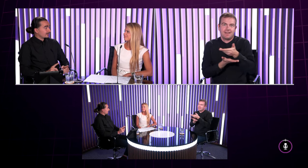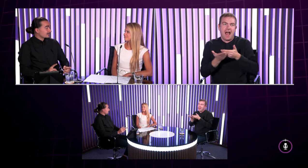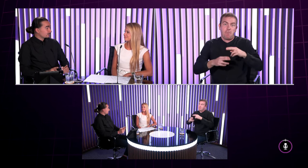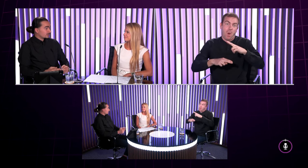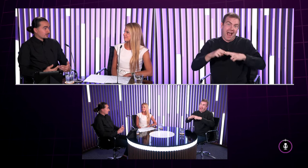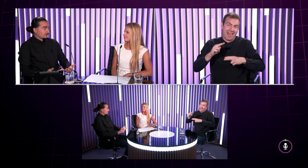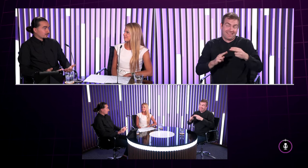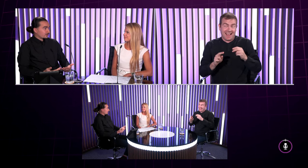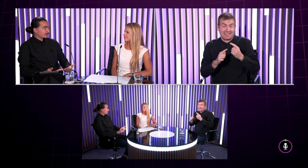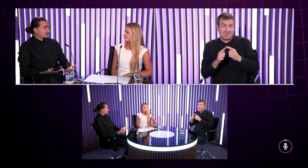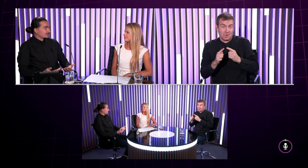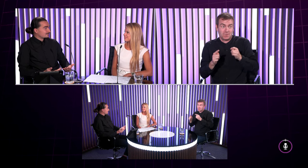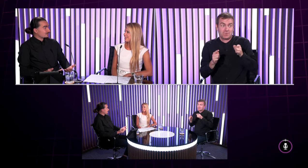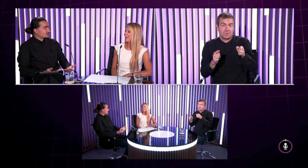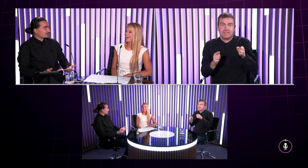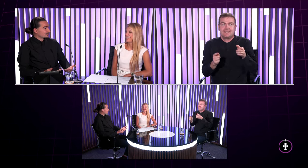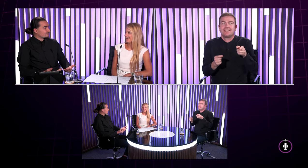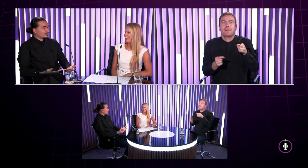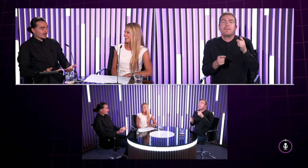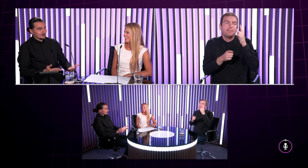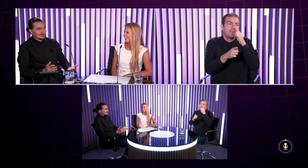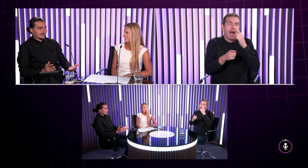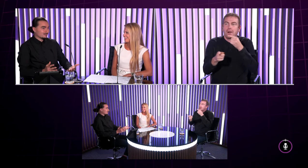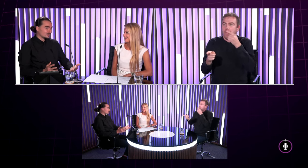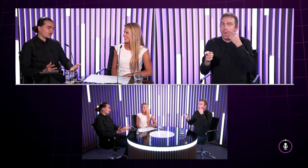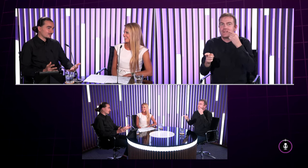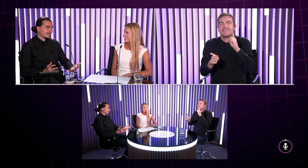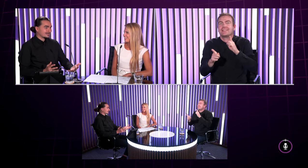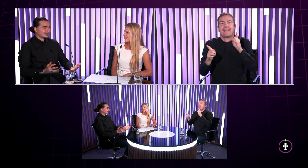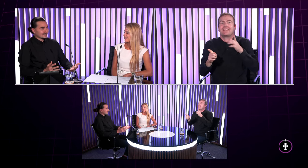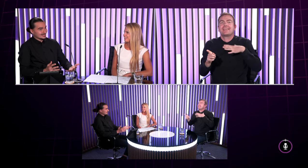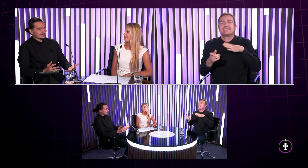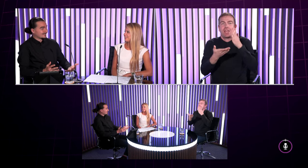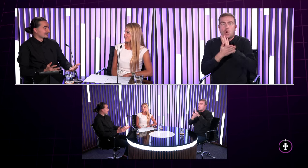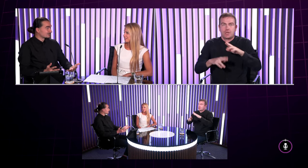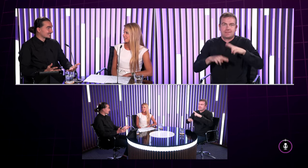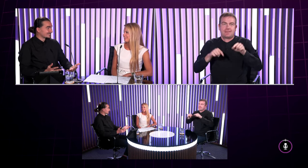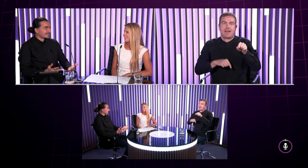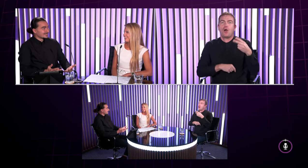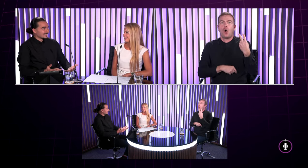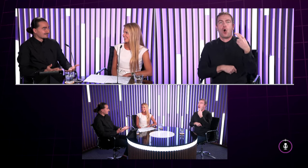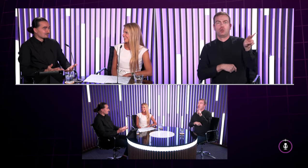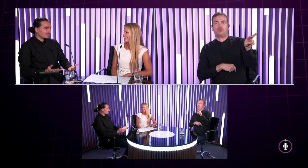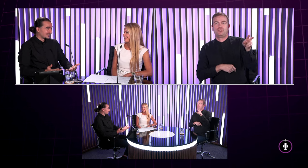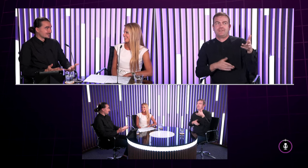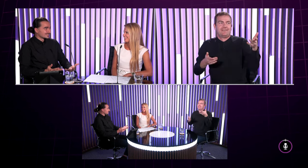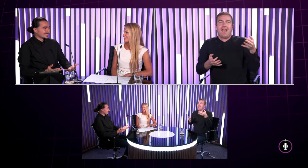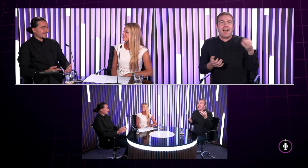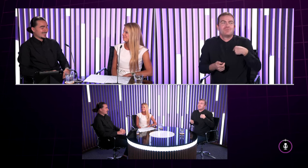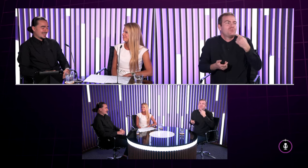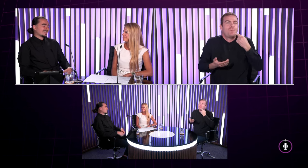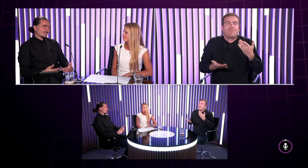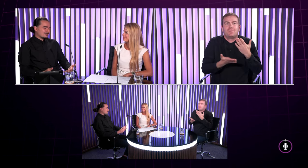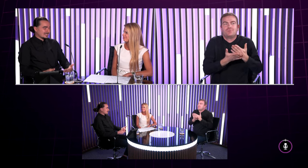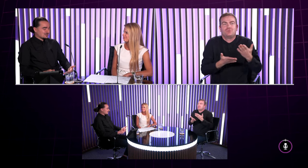len sa otočiť lebo ja potom argumentačne nemám im čo poveda lebo tak teraz nepočujúci človek keď sa na vás nepozera tak neviete mu povedať to čo ste